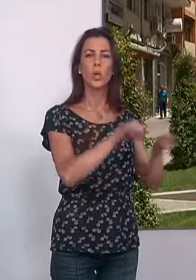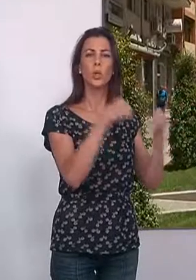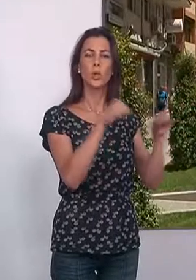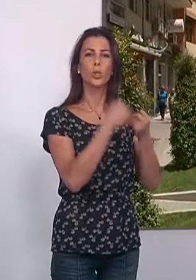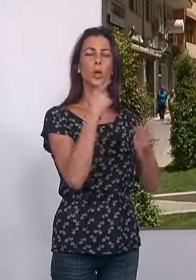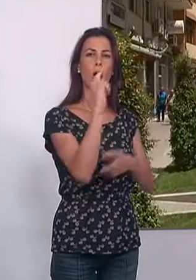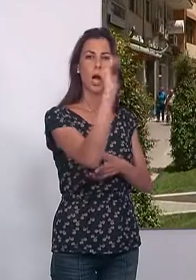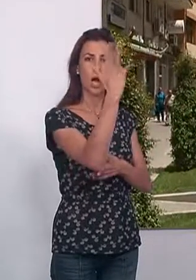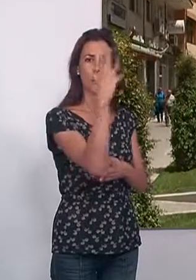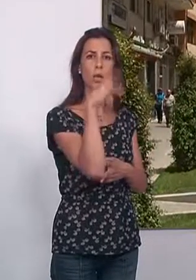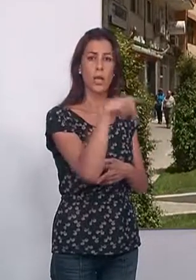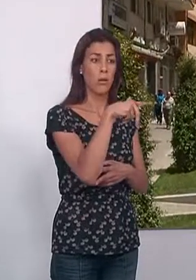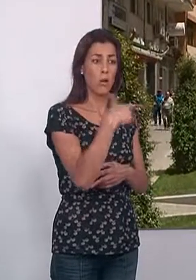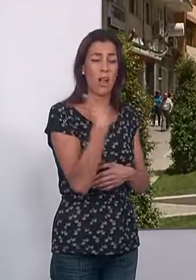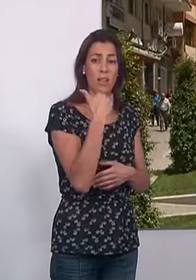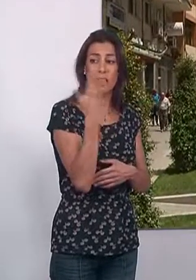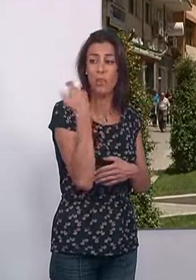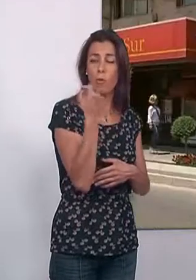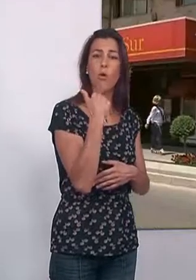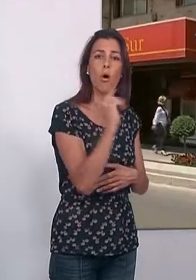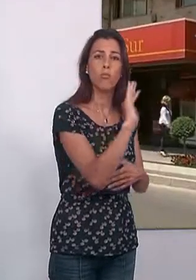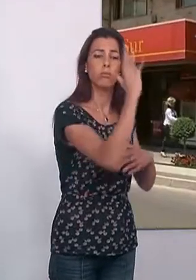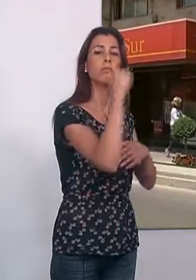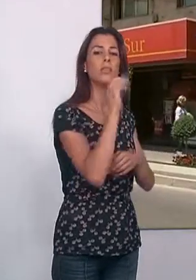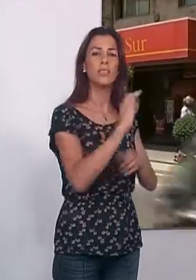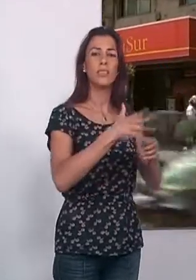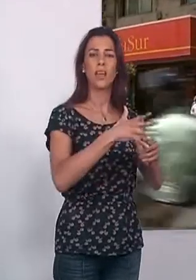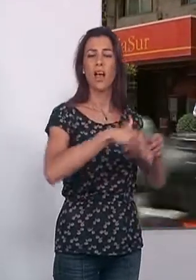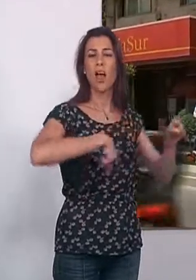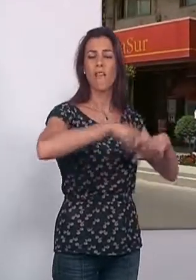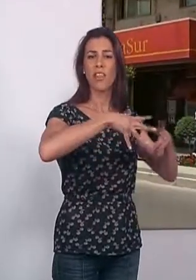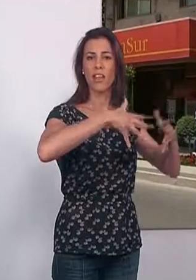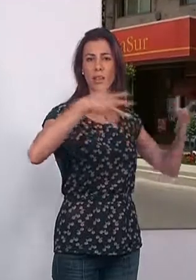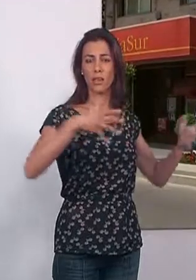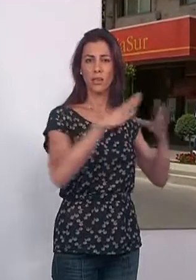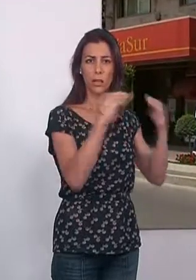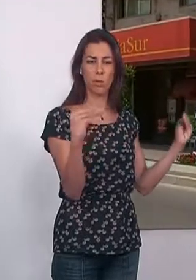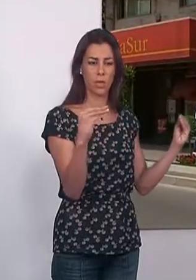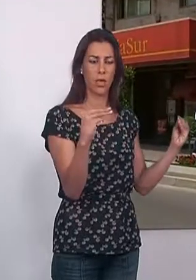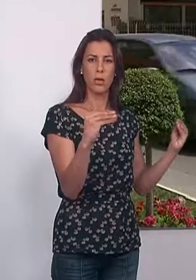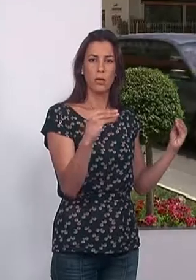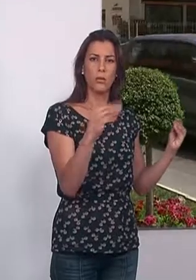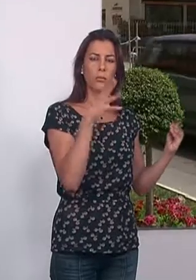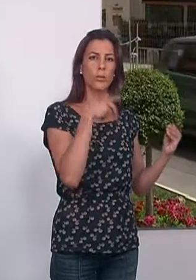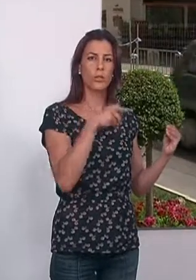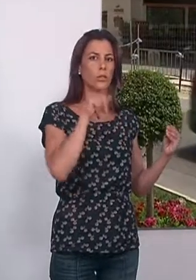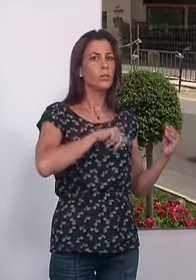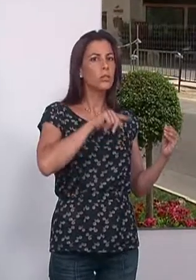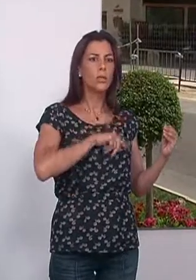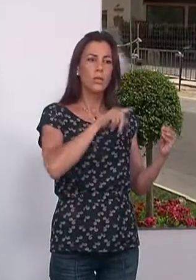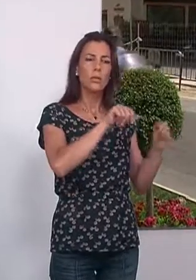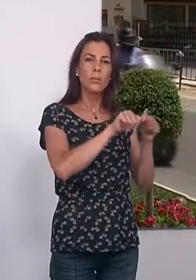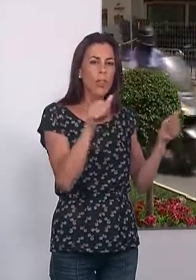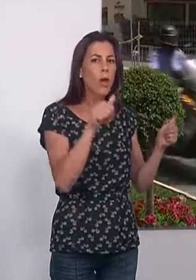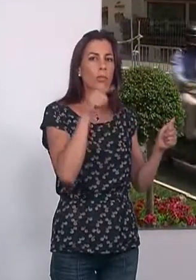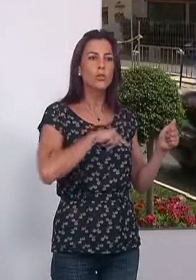destrozado los árboles que se acababan de plantar en la avenida de Andalucía porque se acababa de separar y lo estaba pasando